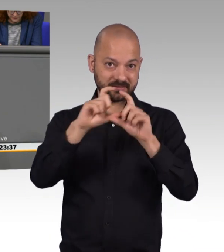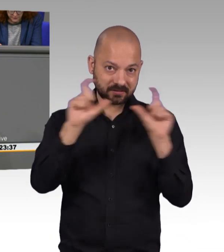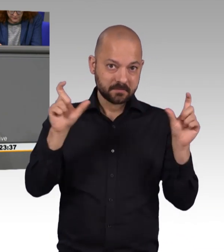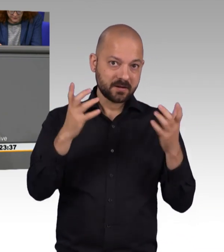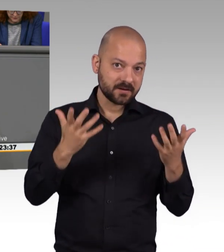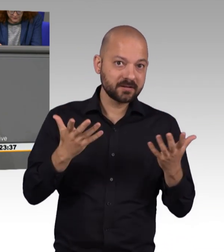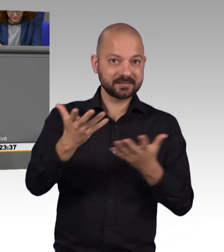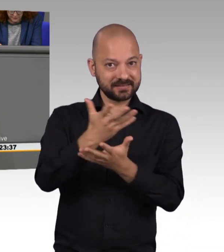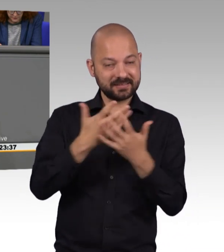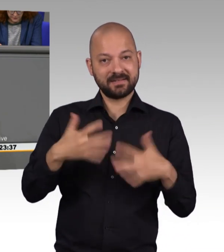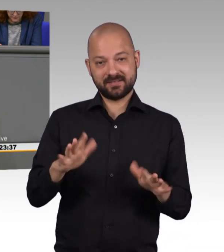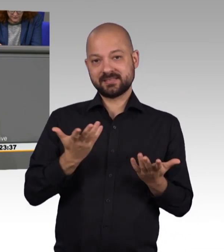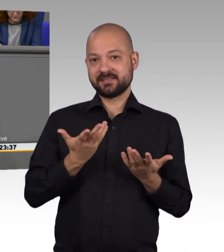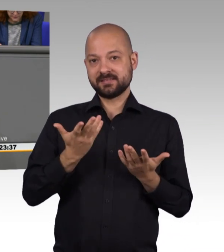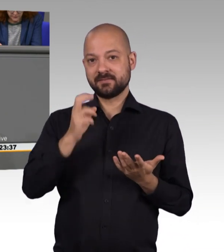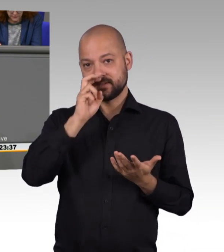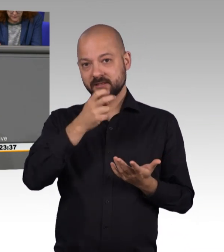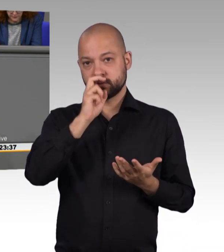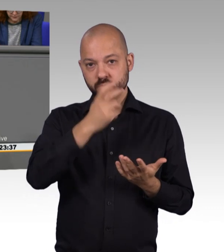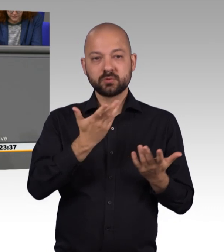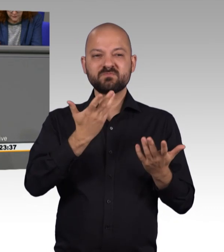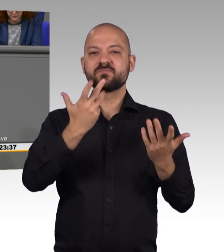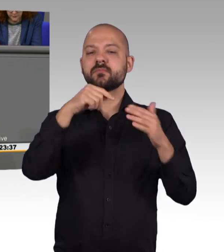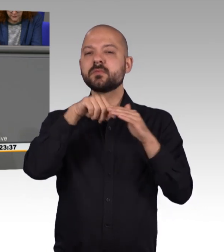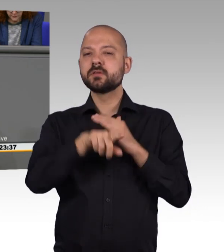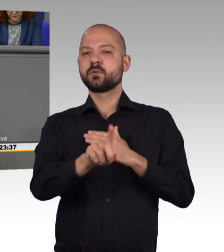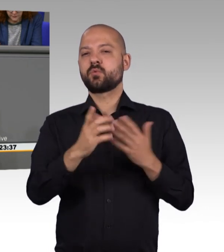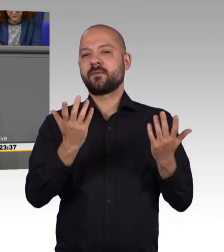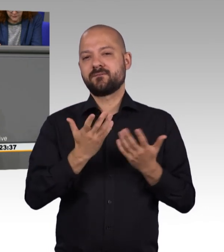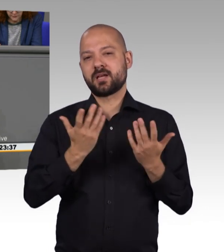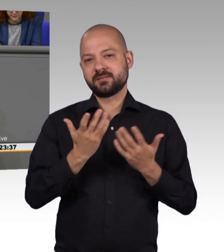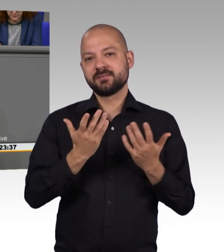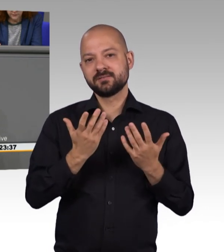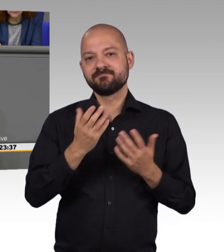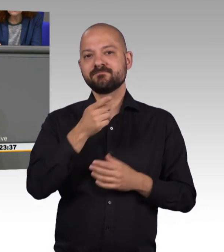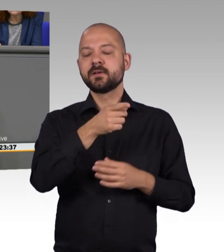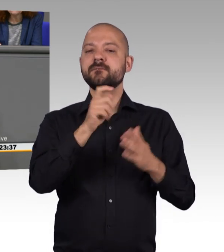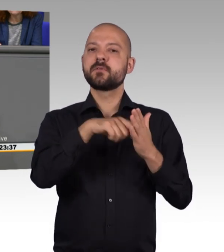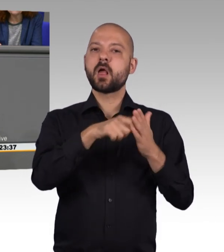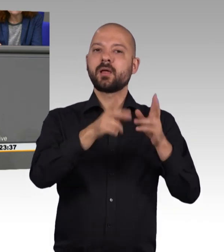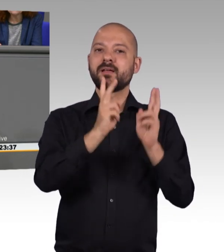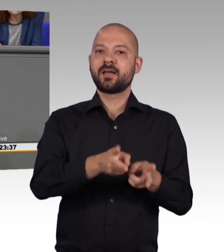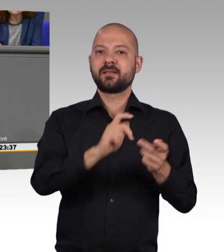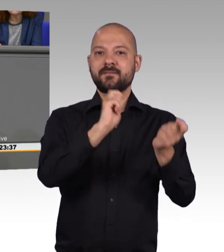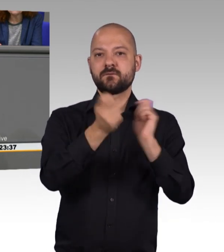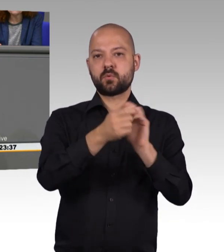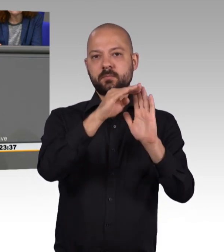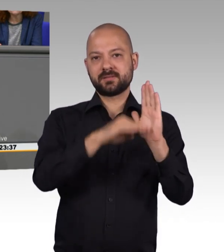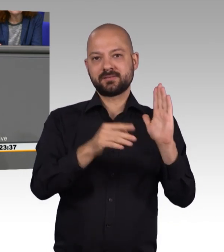auch aufgrund der Tatsache, dass es sich da in dem großen Wahlrechtsreformgesetz befand und man da keine